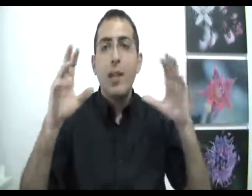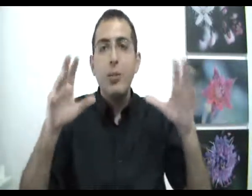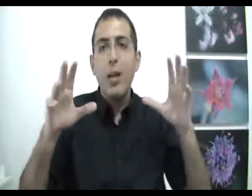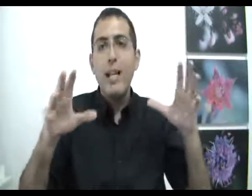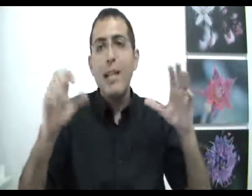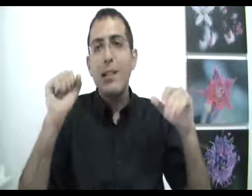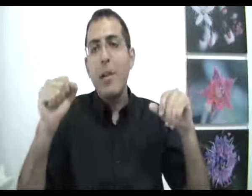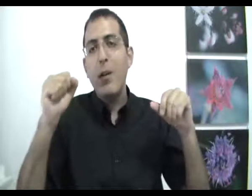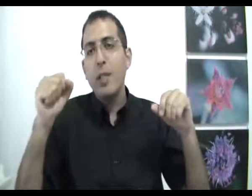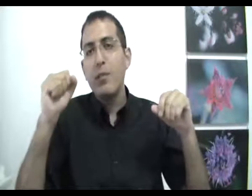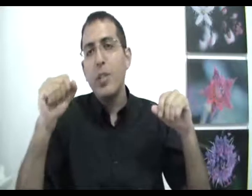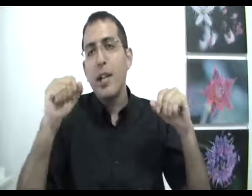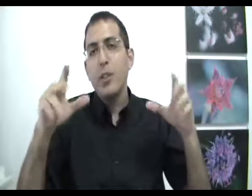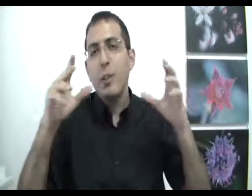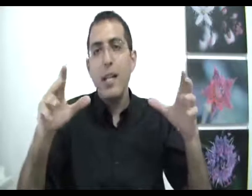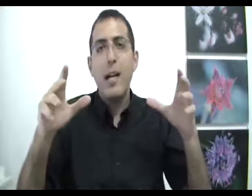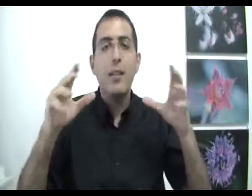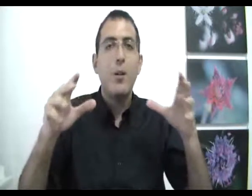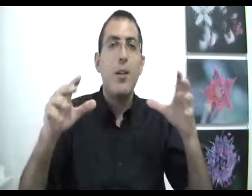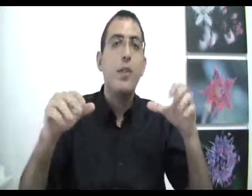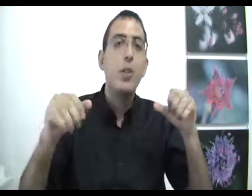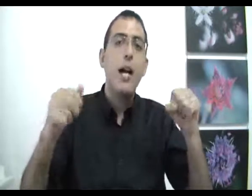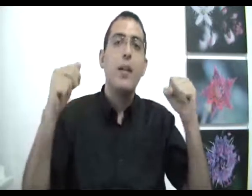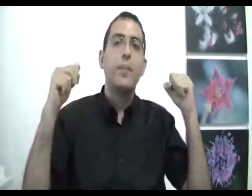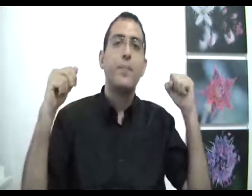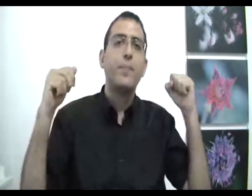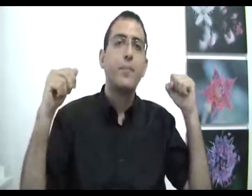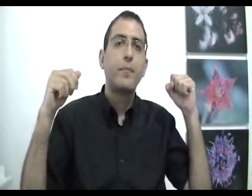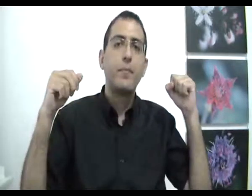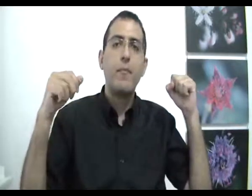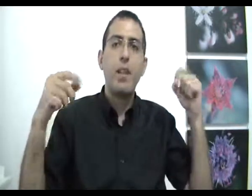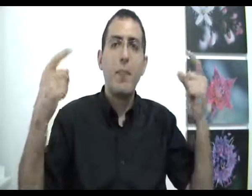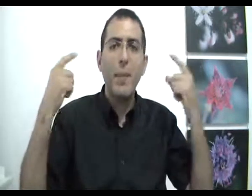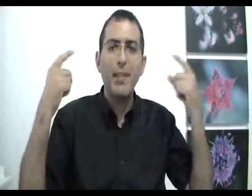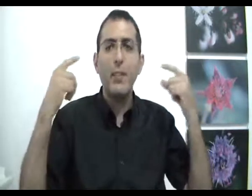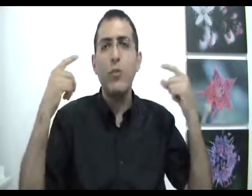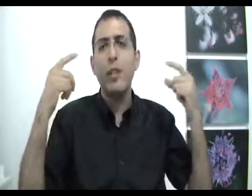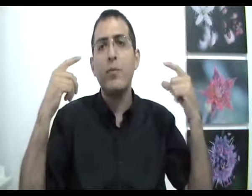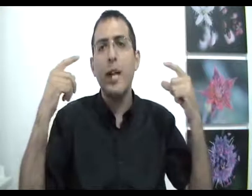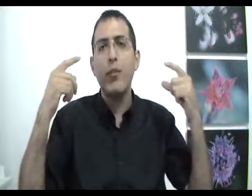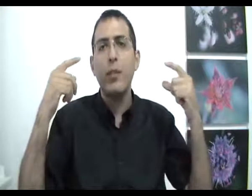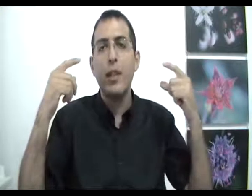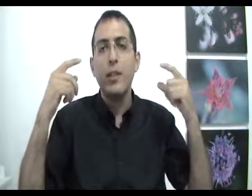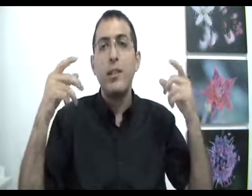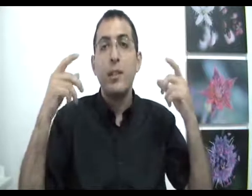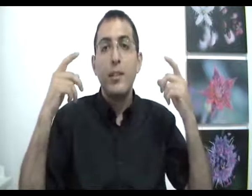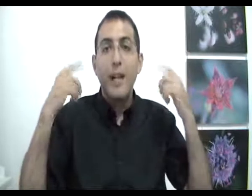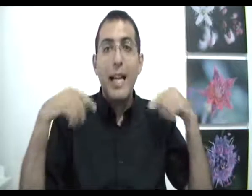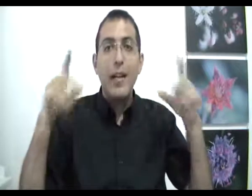ולצורך האם אני אדבר על אותה תבונה שמניעה את העולם. אני שאל ברמת הרצון של התבונה הראשונה, עליה אני